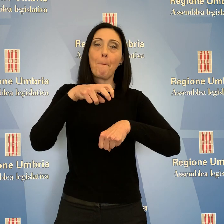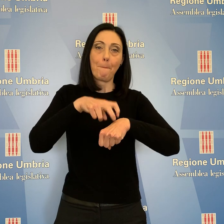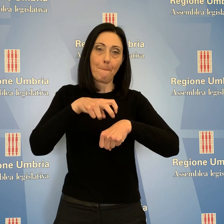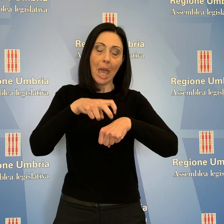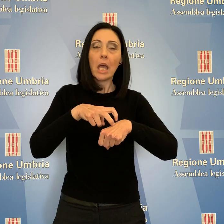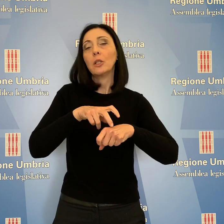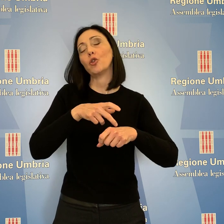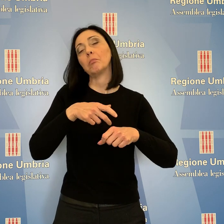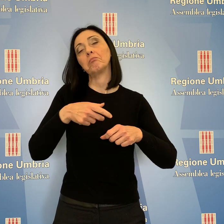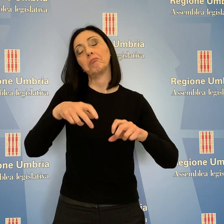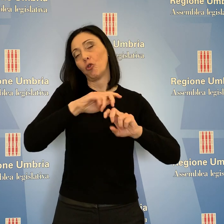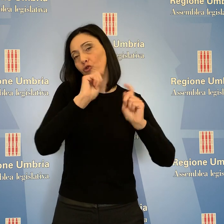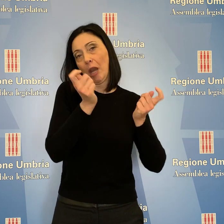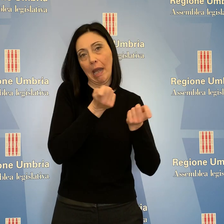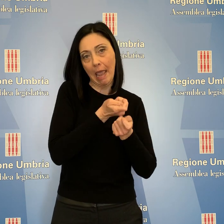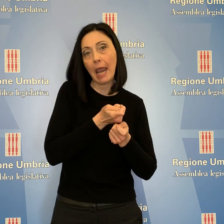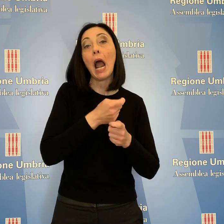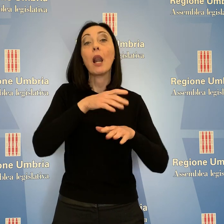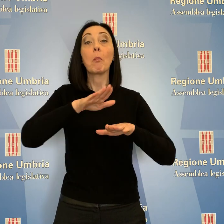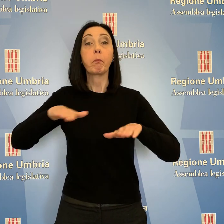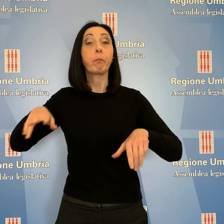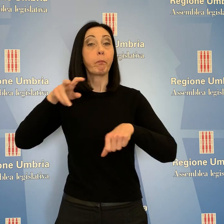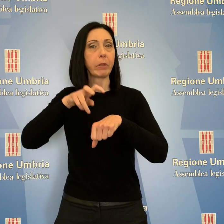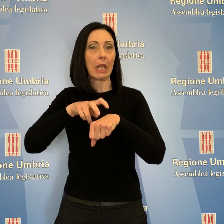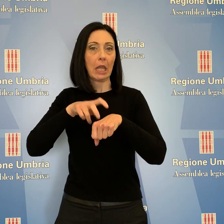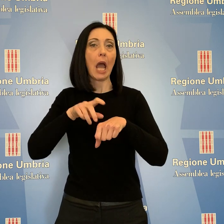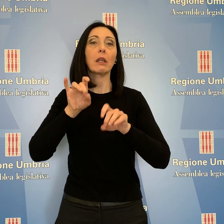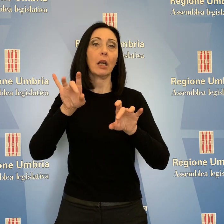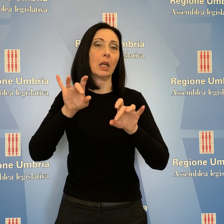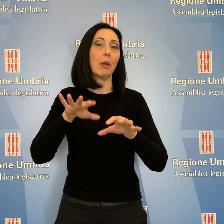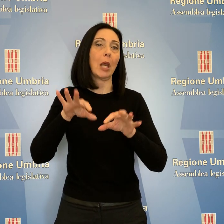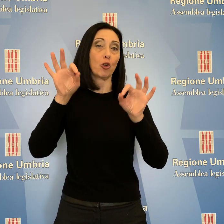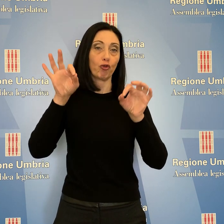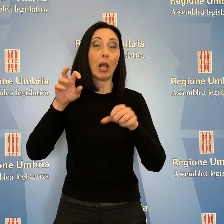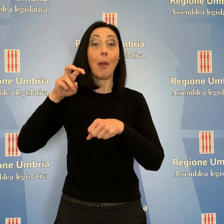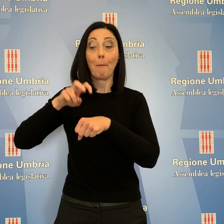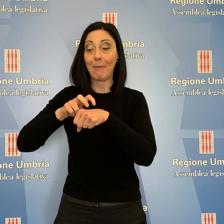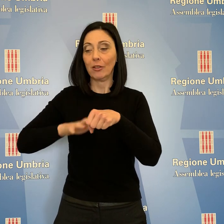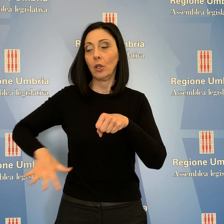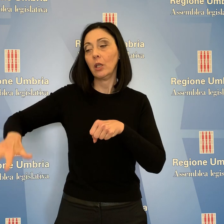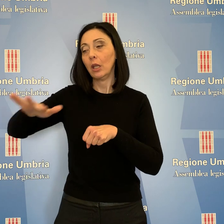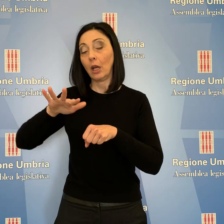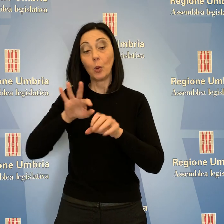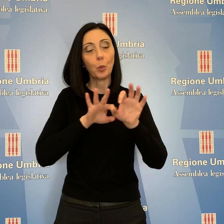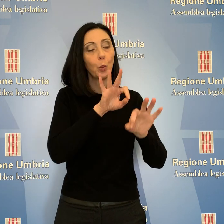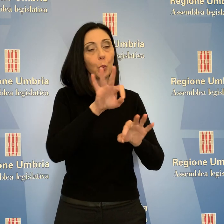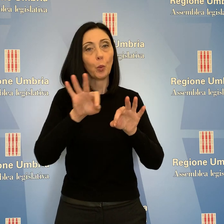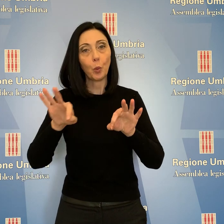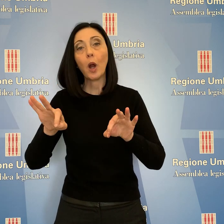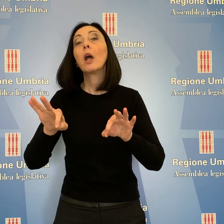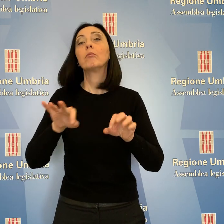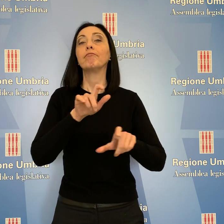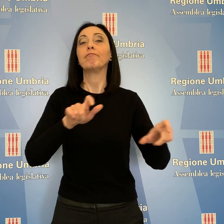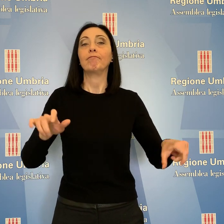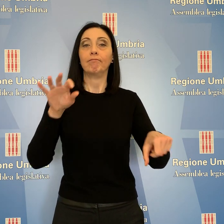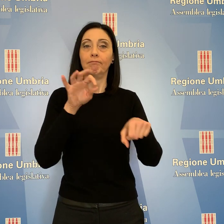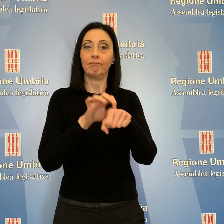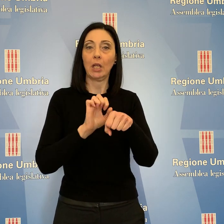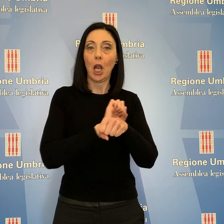generale, pediatri di libera scelta e medici del territorio, dei pazienti Covid-19, tenuto conto di tutte le esperienze dei